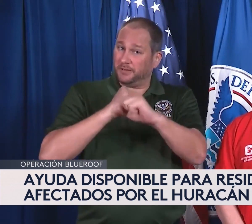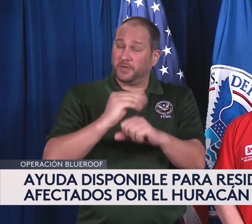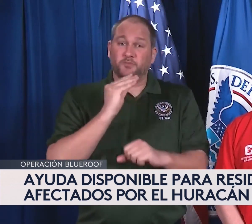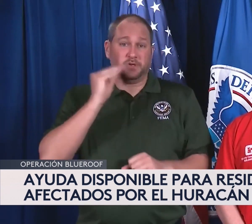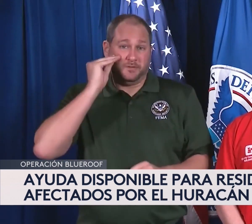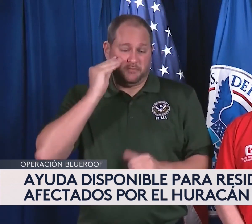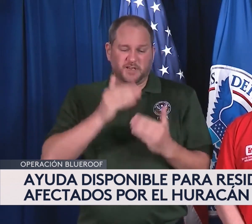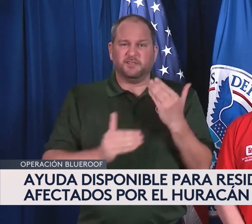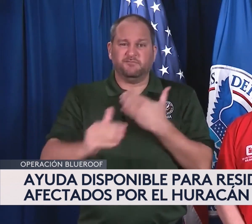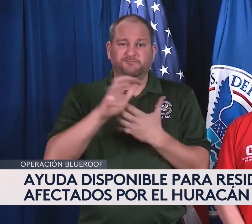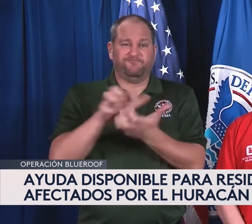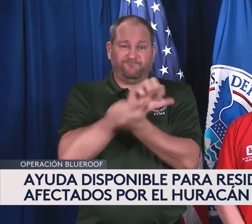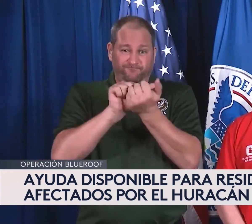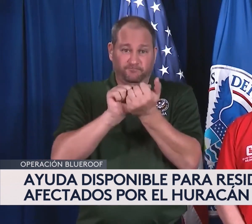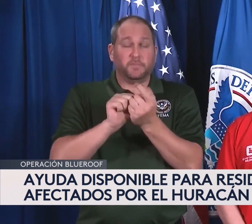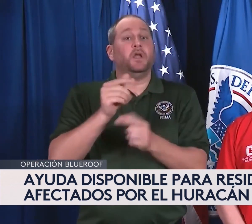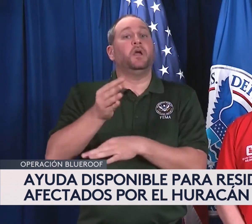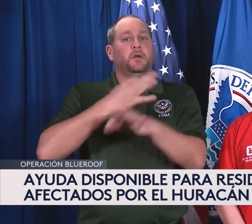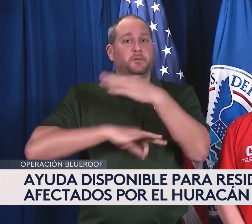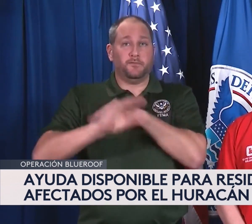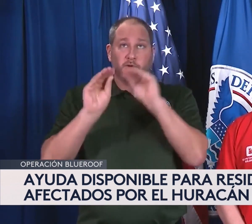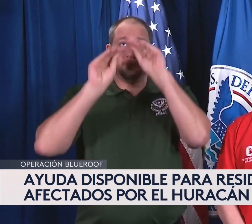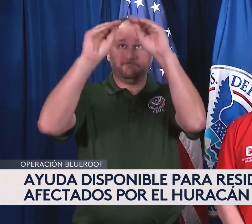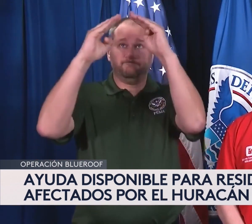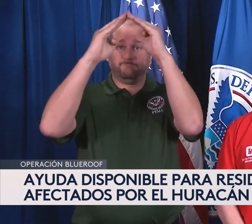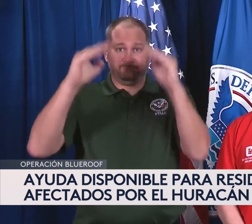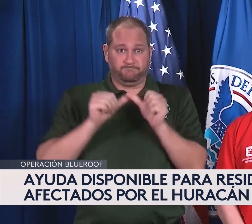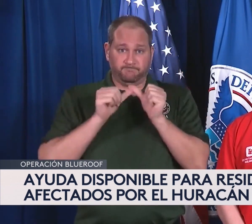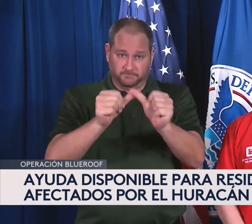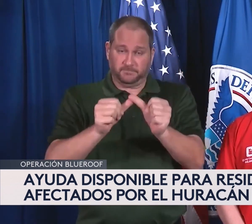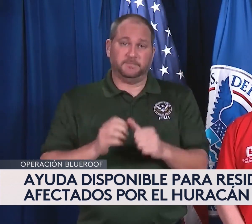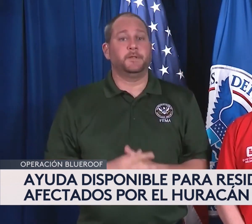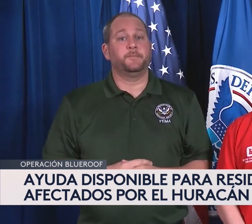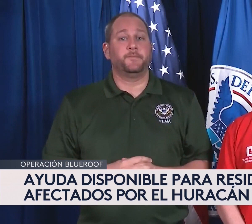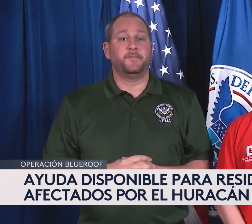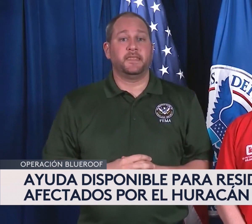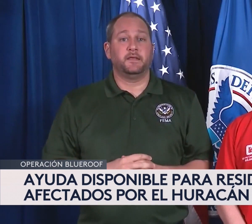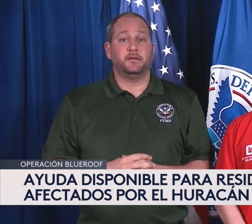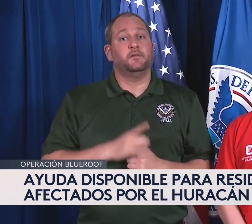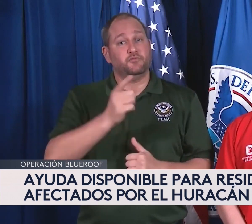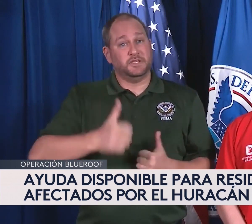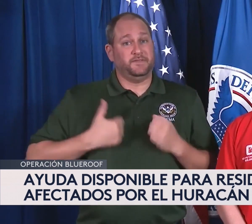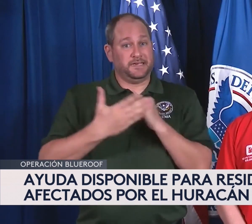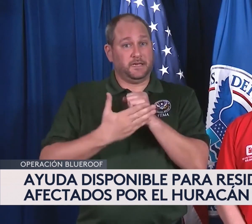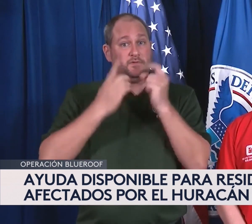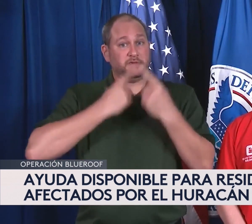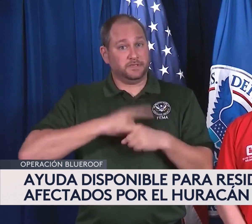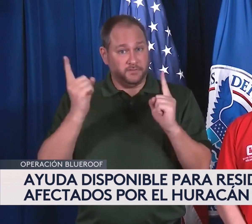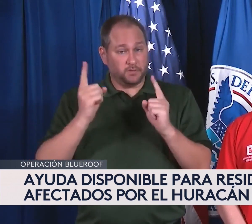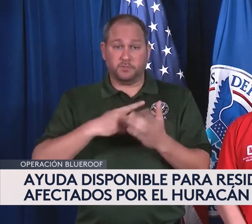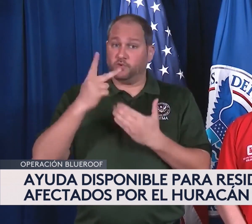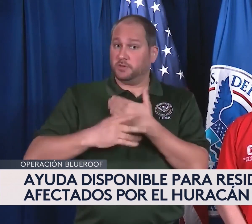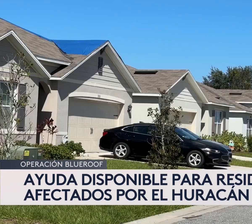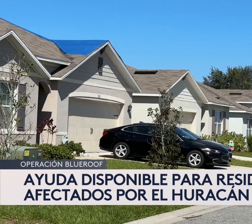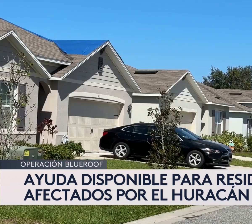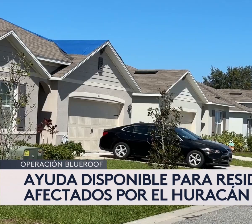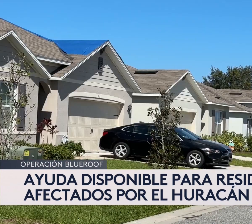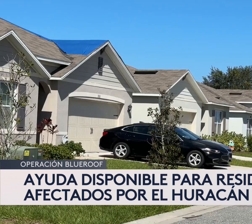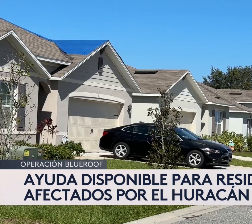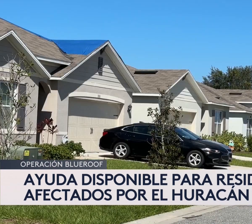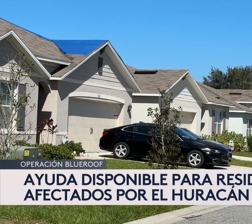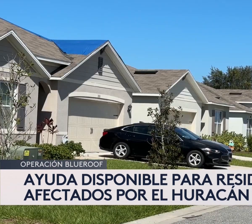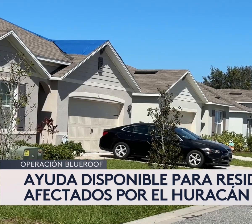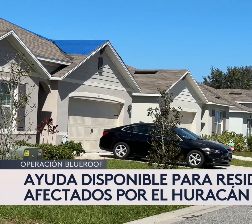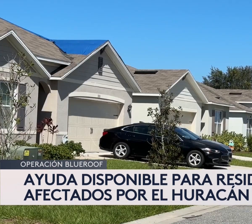Ingenieros del Ejército de los Estados Unidos. Puede ayudarlo a proteger temporalmente su hogar de daños mayores antes de realizar reparaciones permanentes. Pero